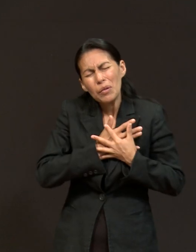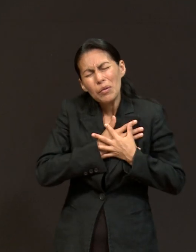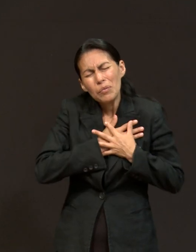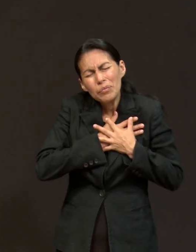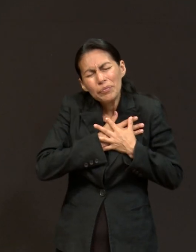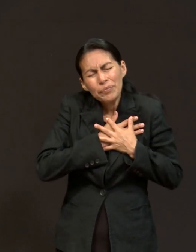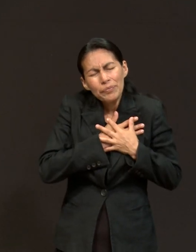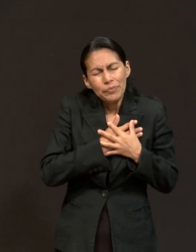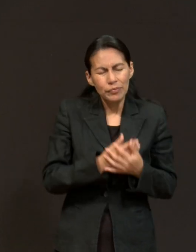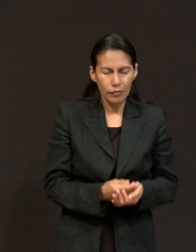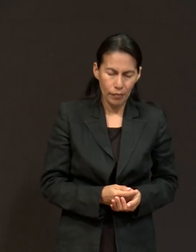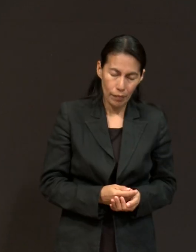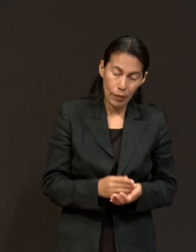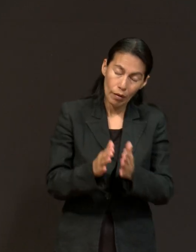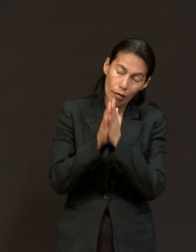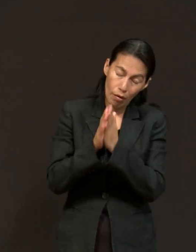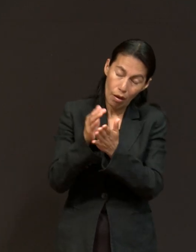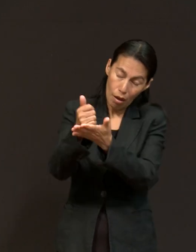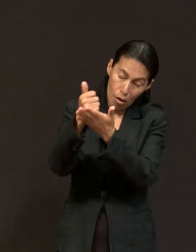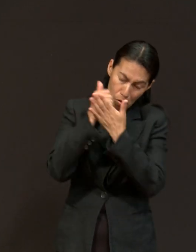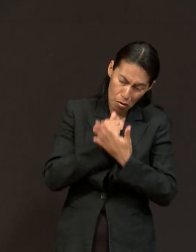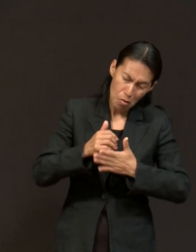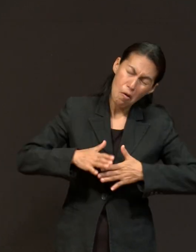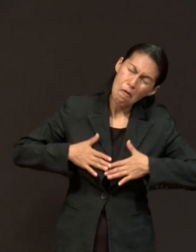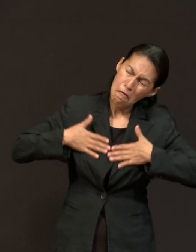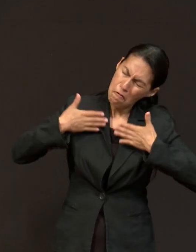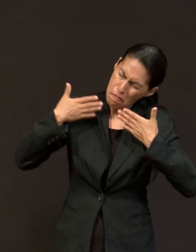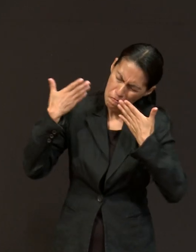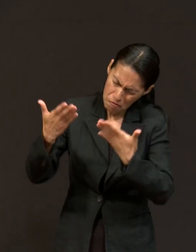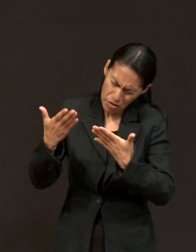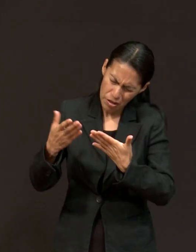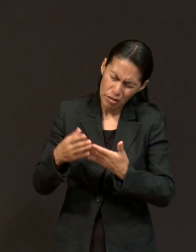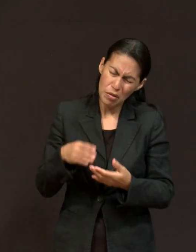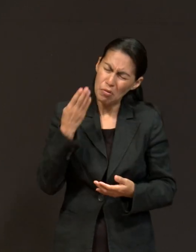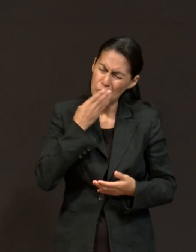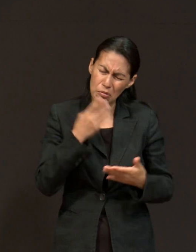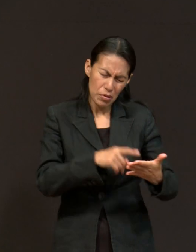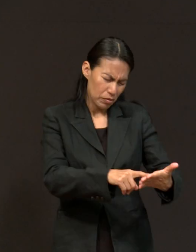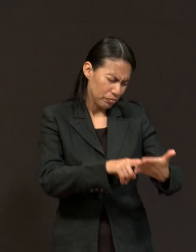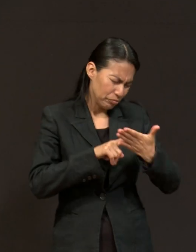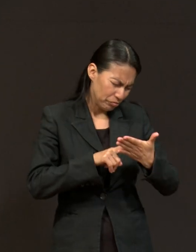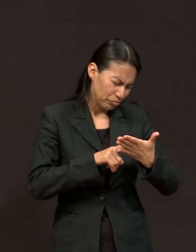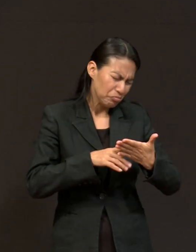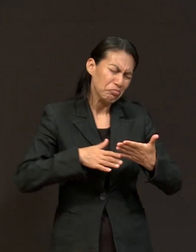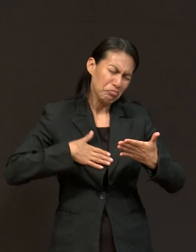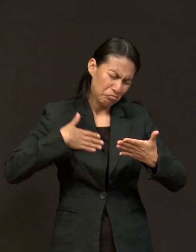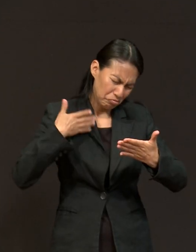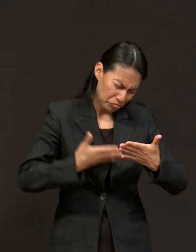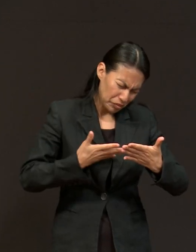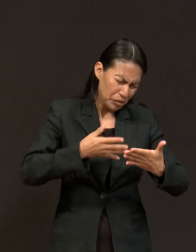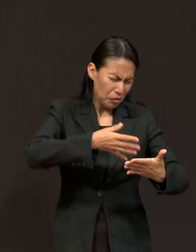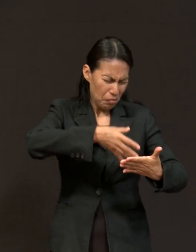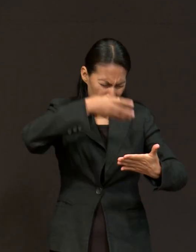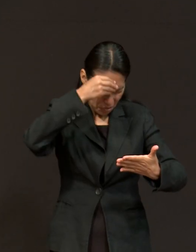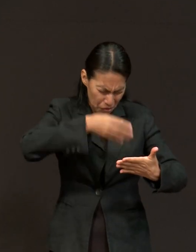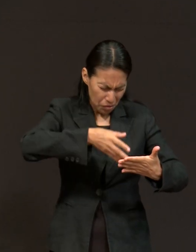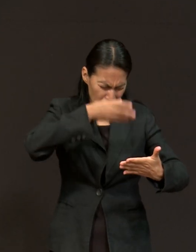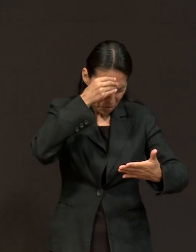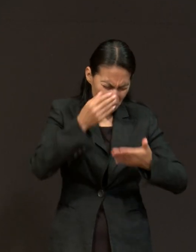obedecer fielmente las direcciones de tu espíritu revelados en tu palabra. Y que a través de esa obediencia,